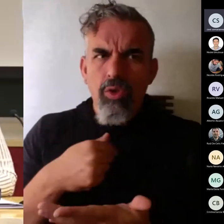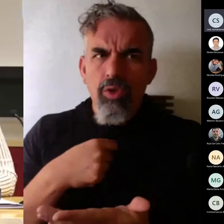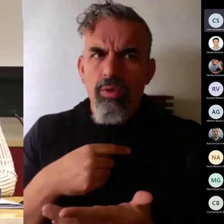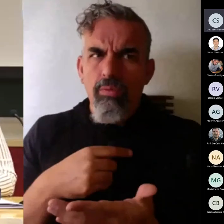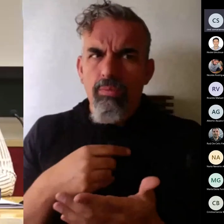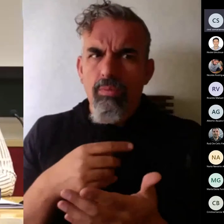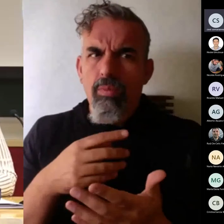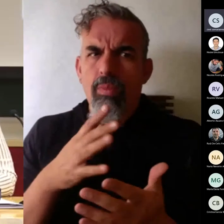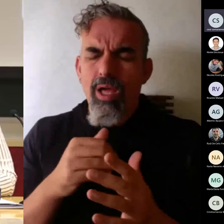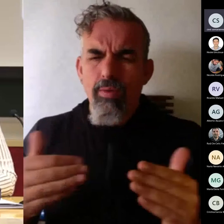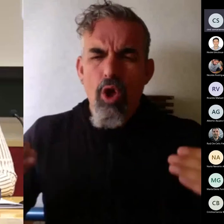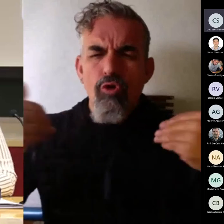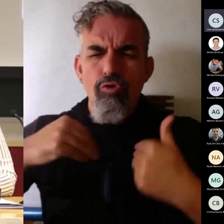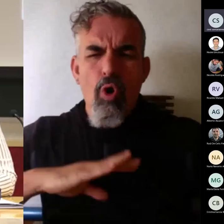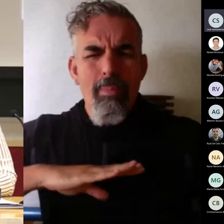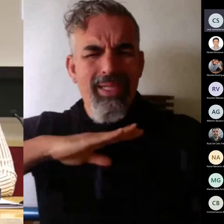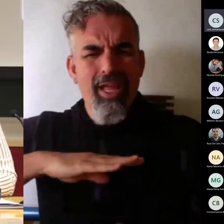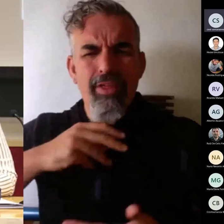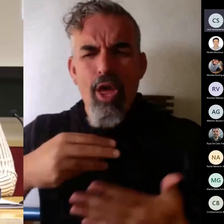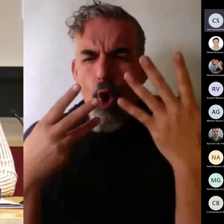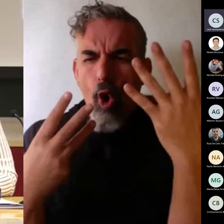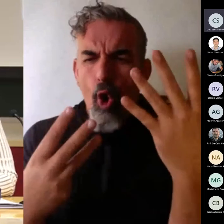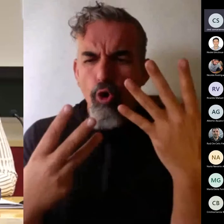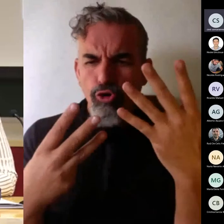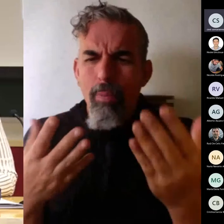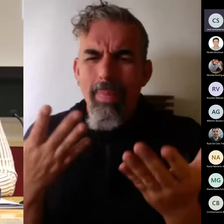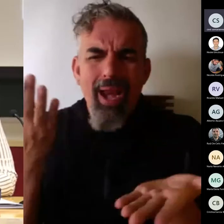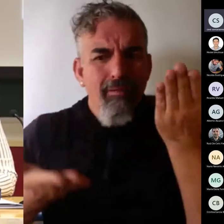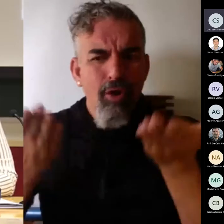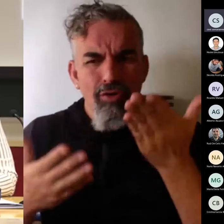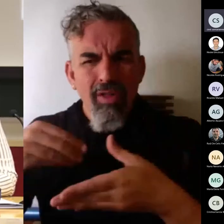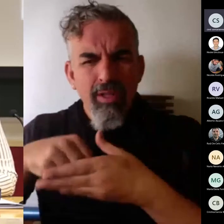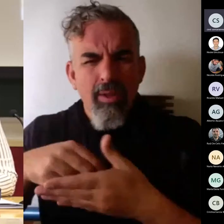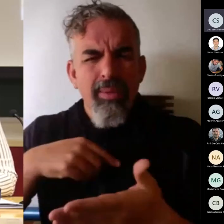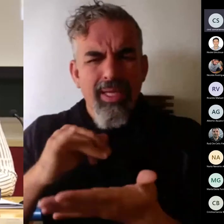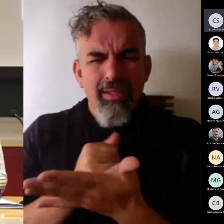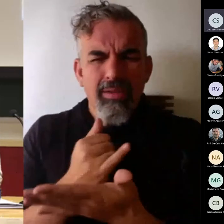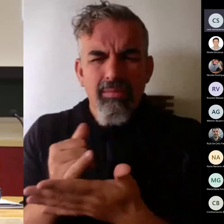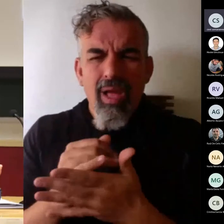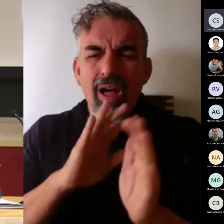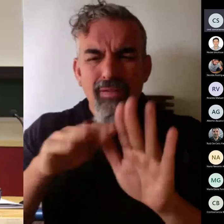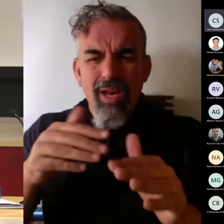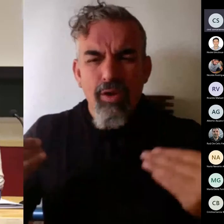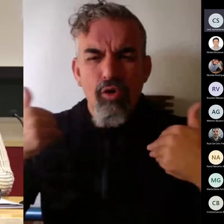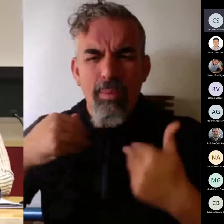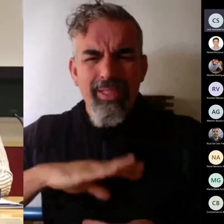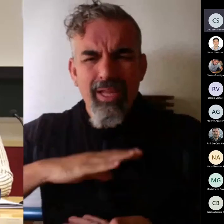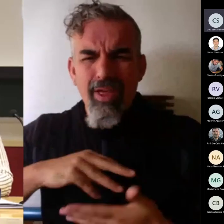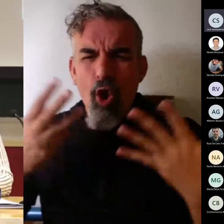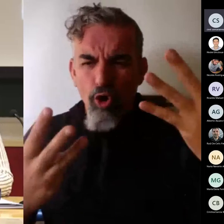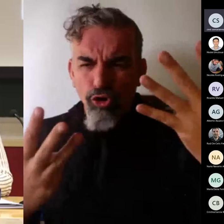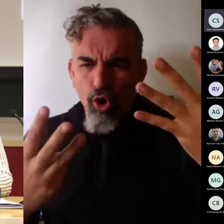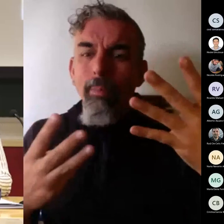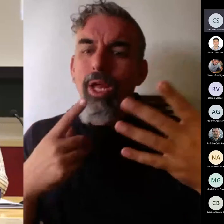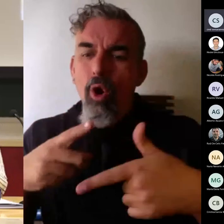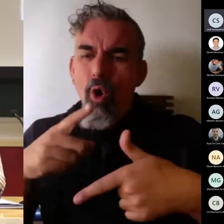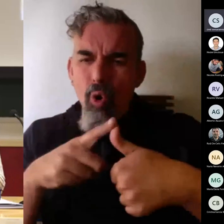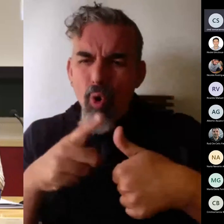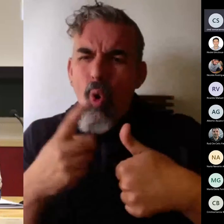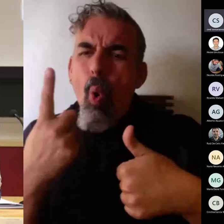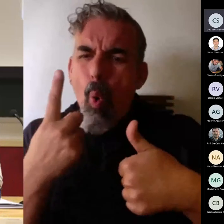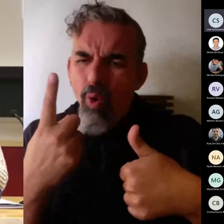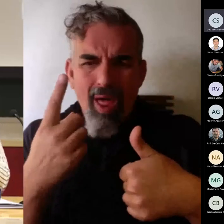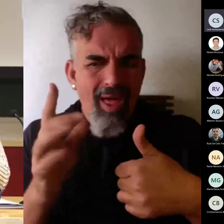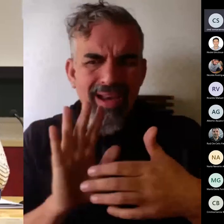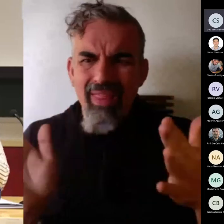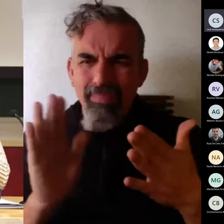competencias genéricas para evaluar yo he evaluado una yo tengo evidencias de una y es que